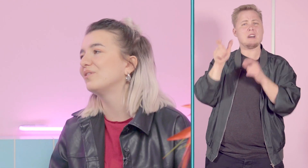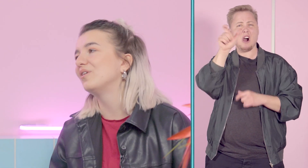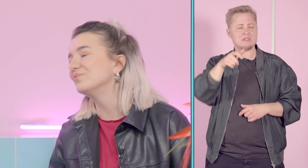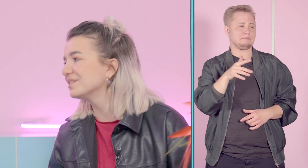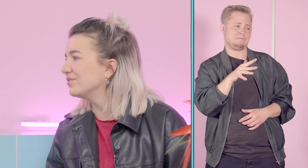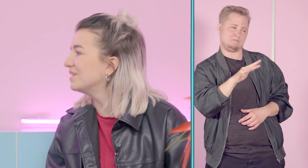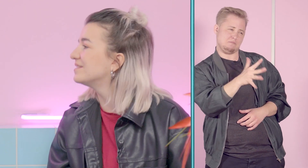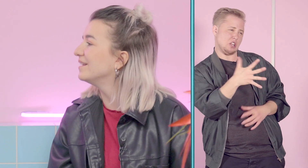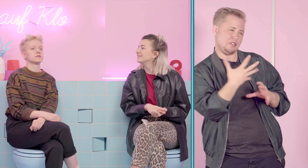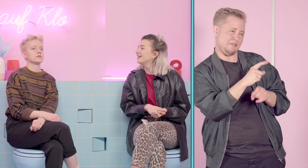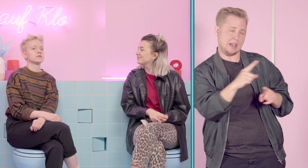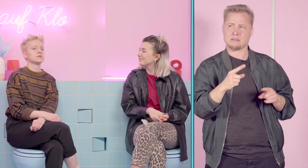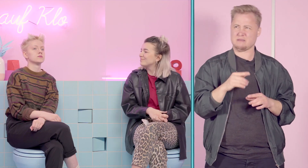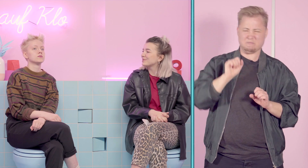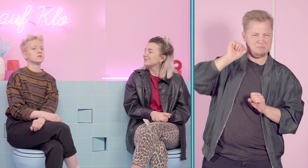muss das wirklich sein? Hast du da für ein Beispiel?